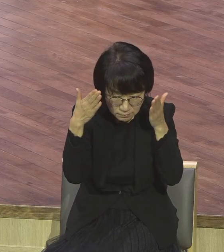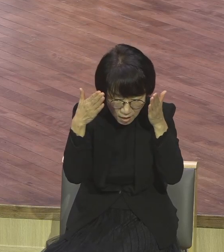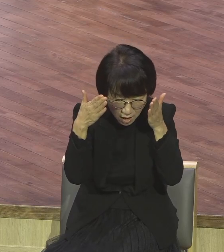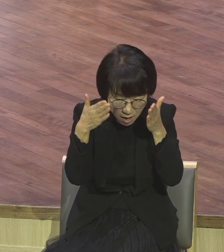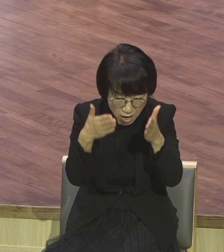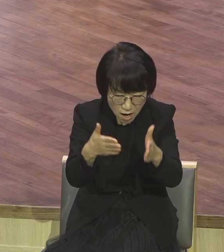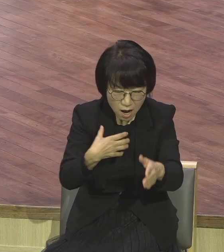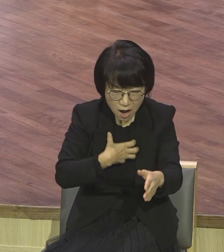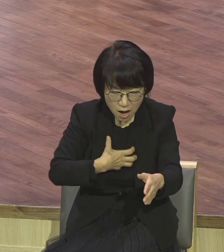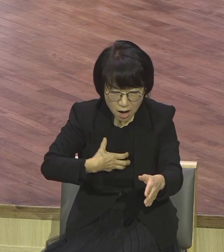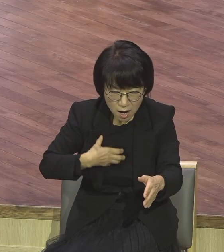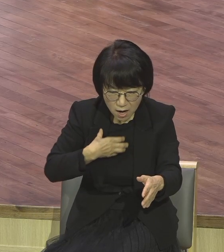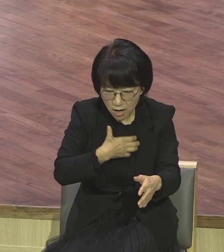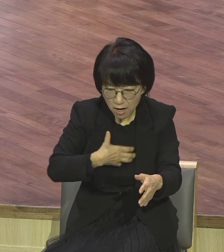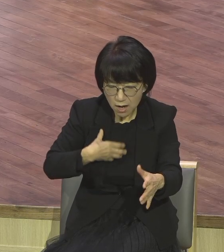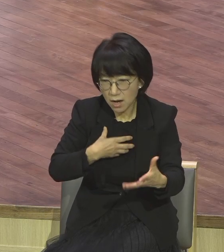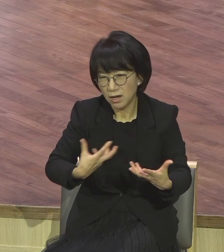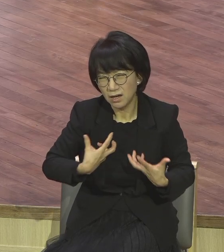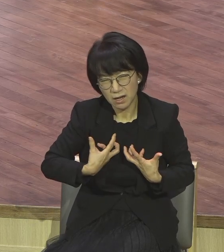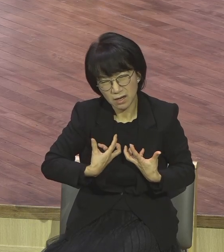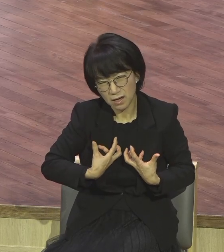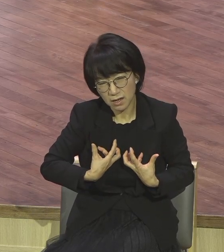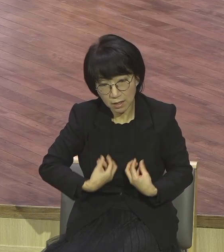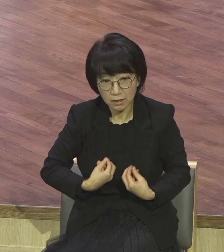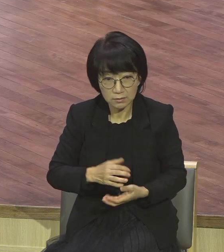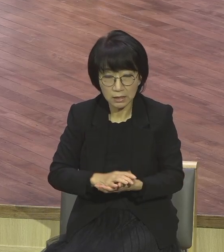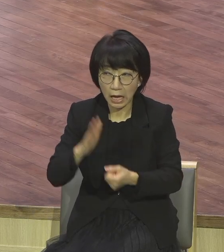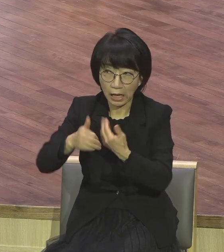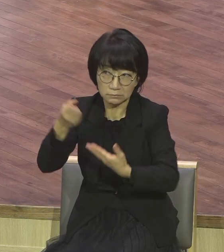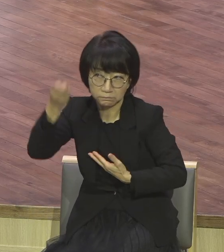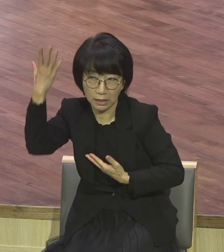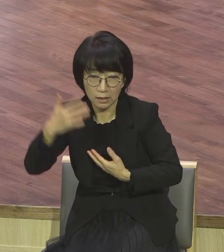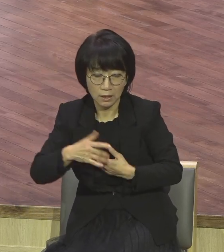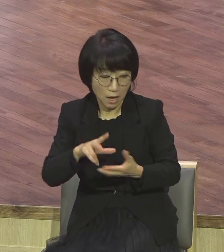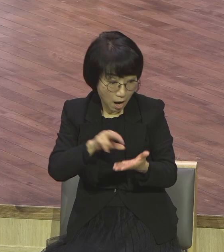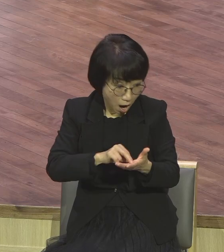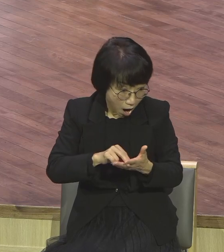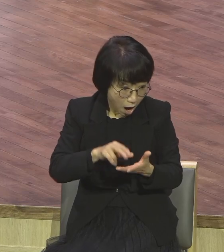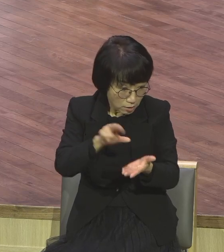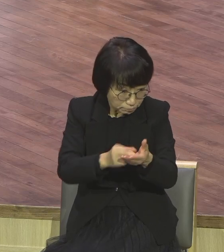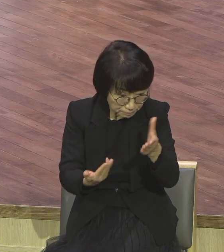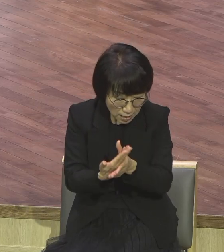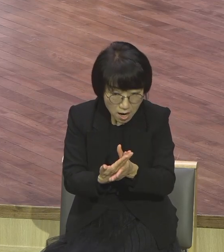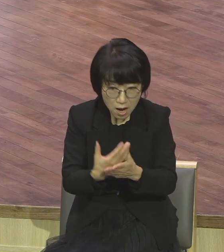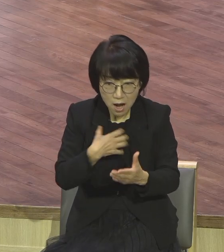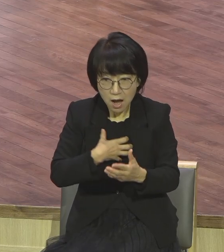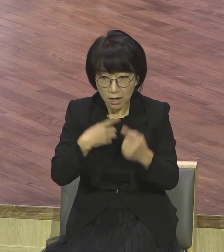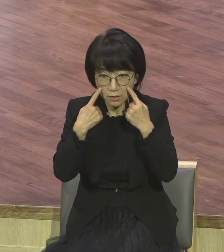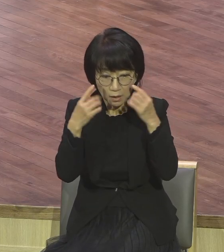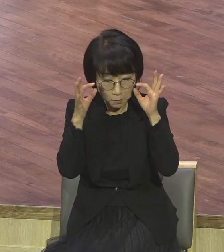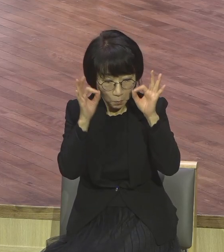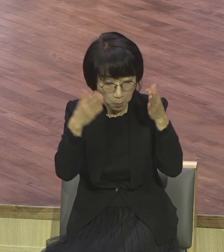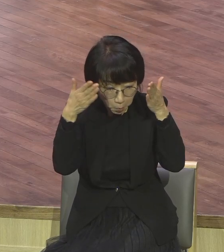문제사건 하면 하나님도 없고 내 신앙도 아무것도 다 무너져버려 그러니까 문제가 아니에요